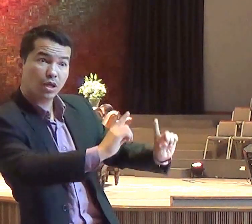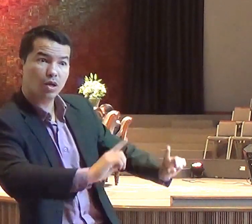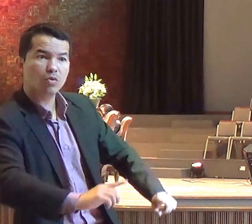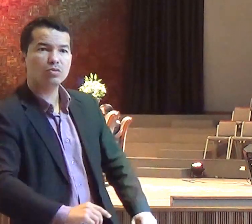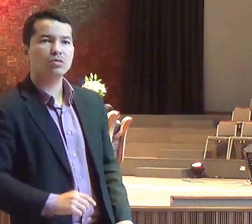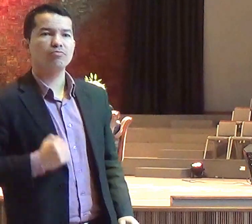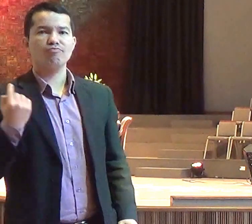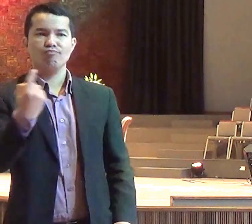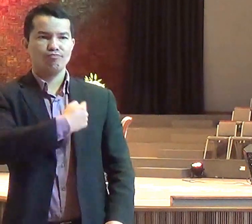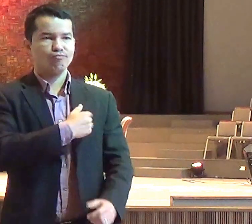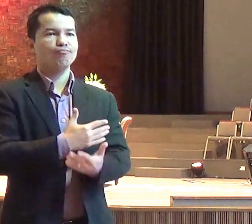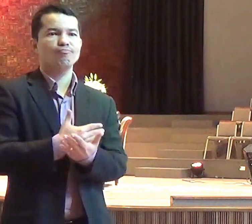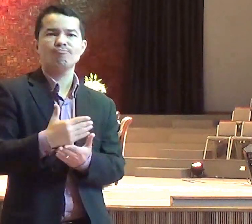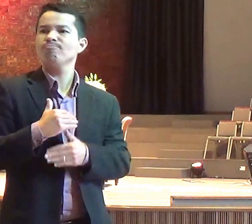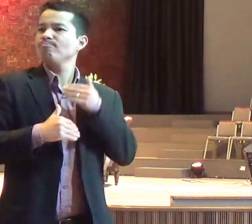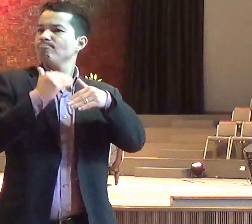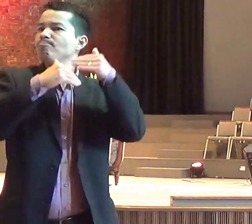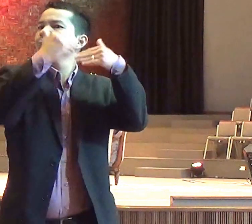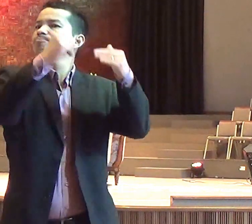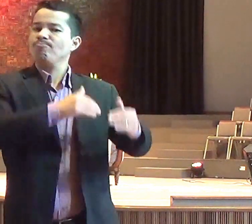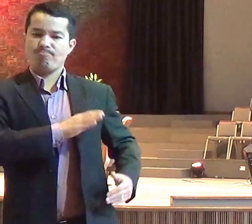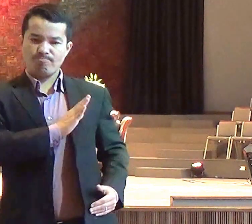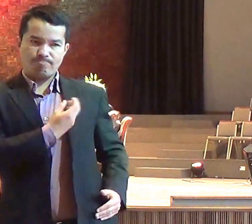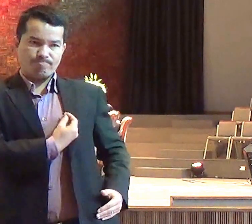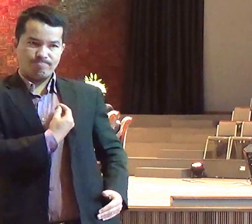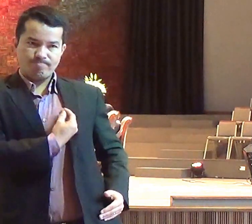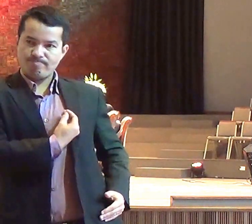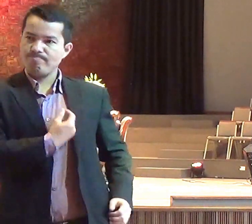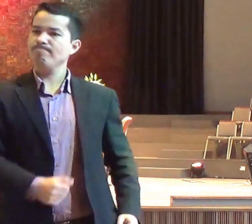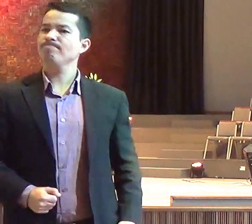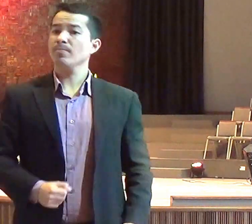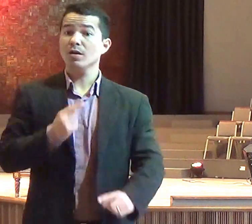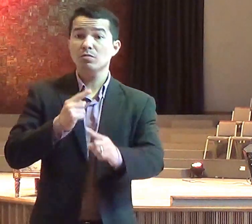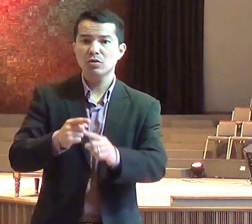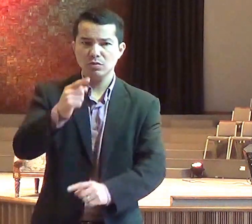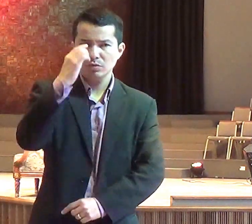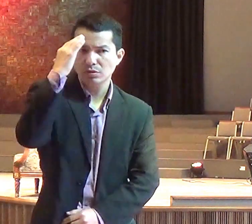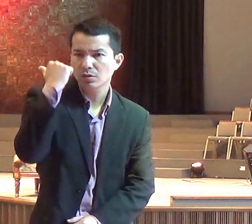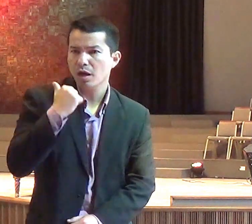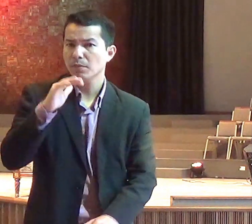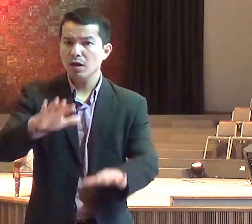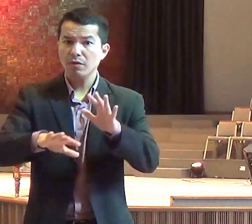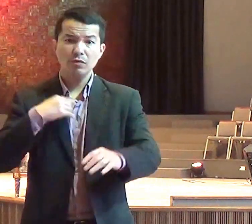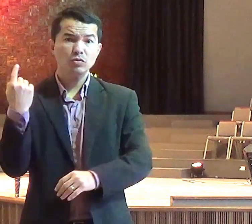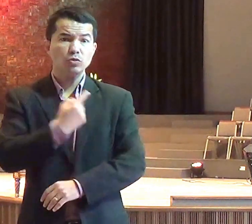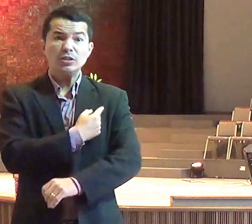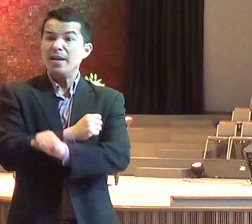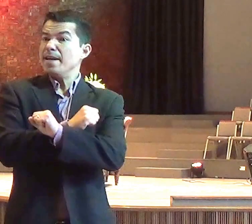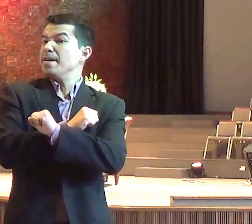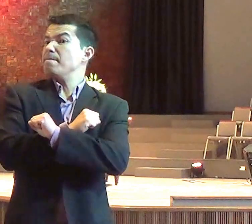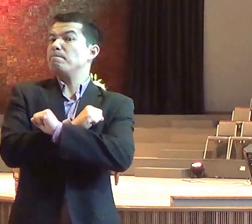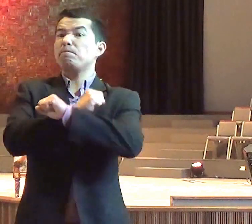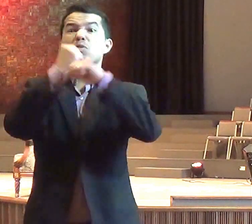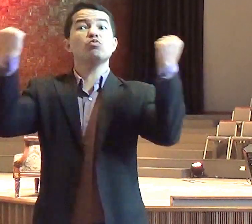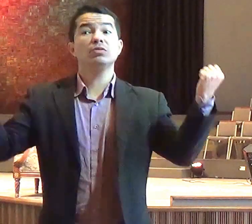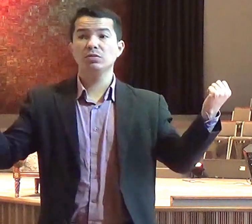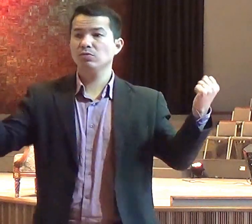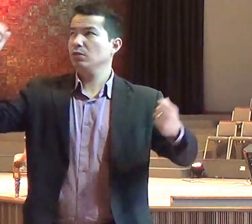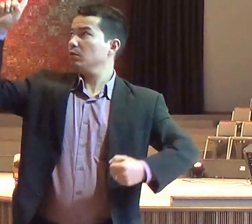no nosso coração também. É impossível a gente ouvir a voz de Deus, quer seja